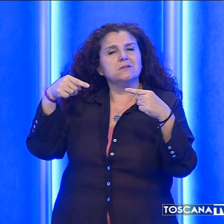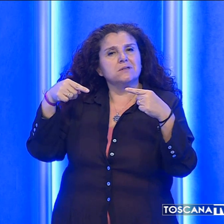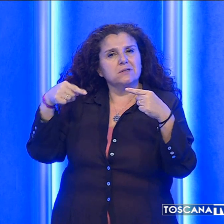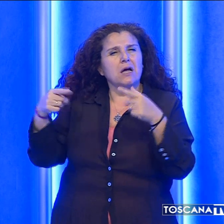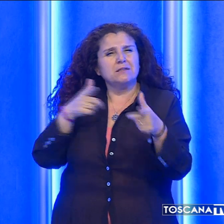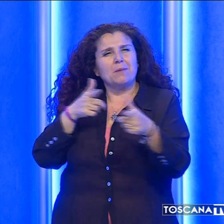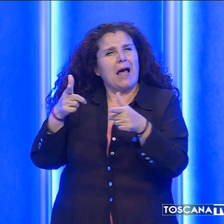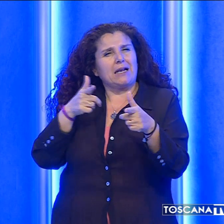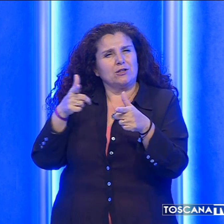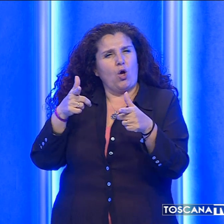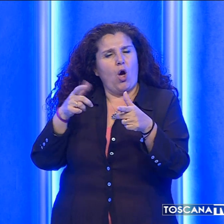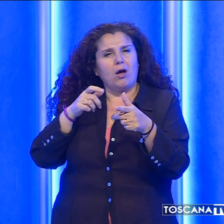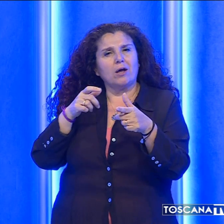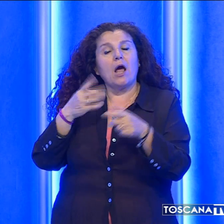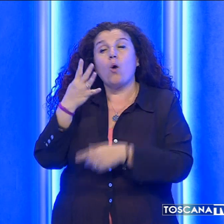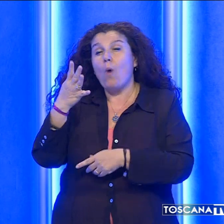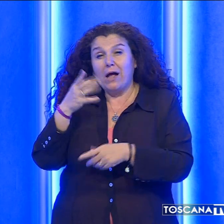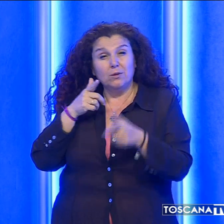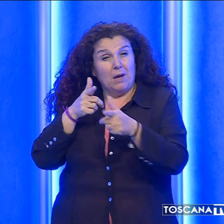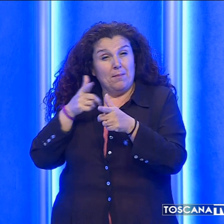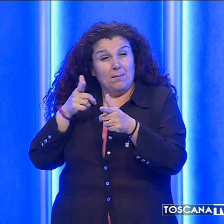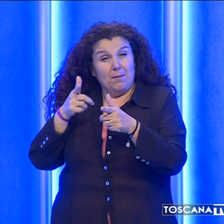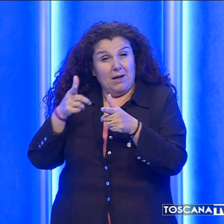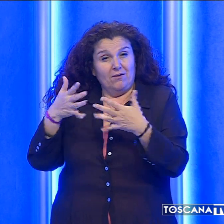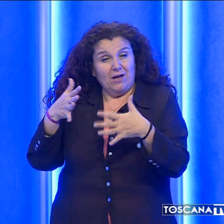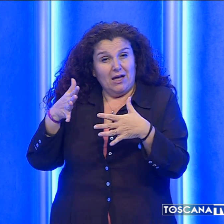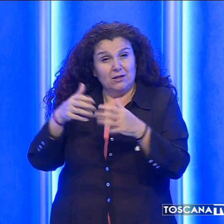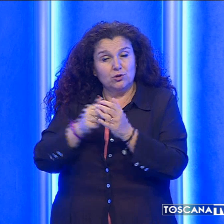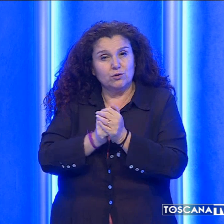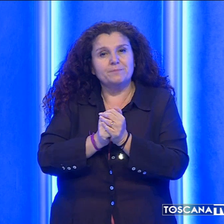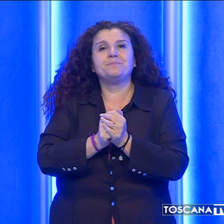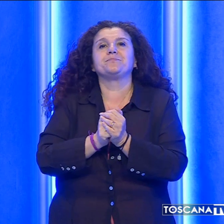sparatoria. Furono esplosi quattro colpi di arma da fuoco.